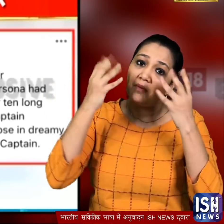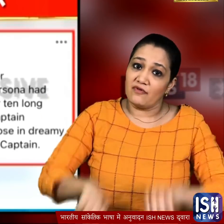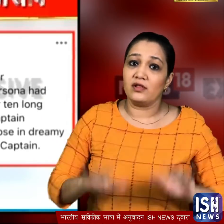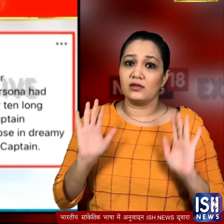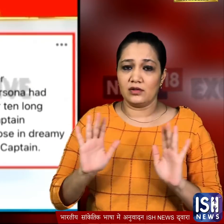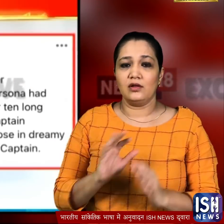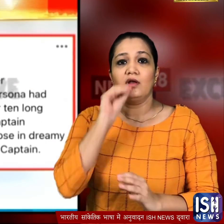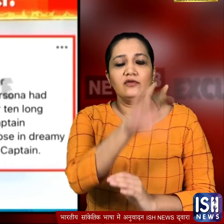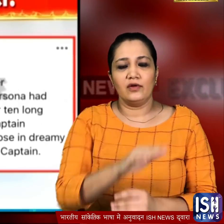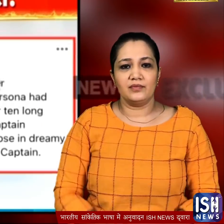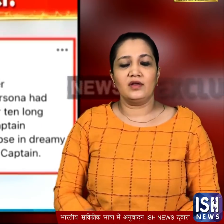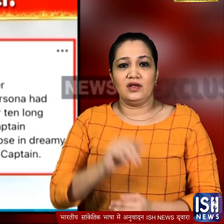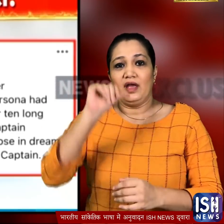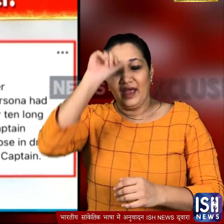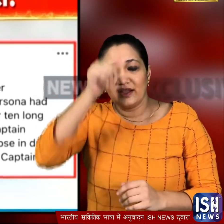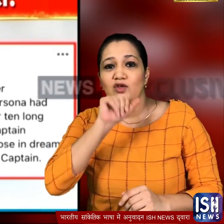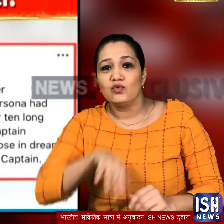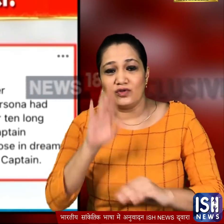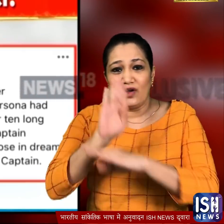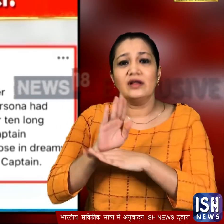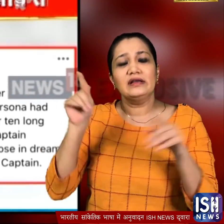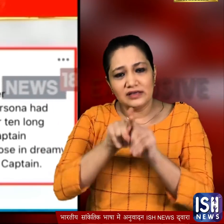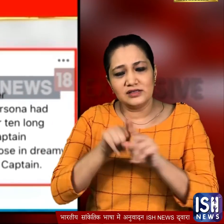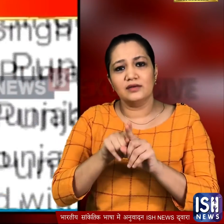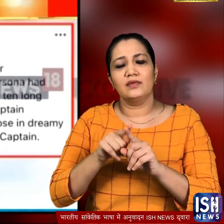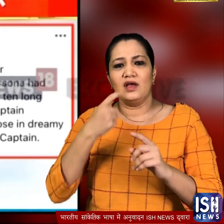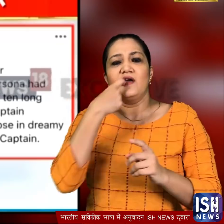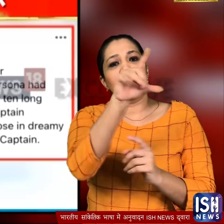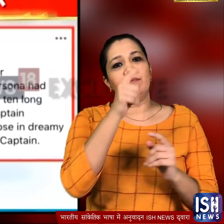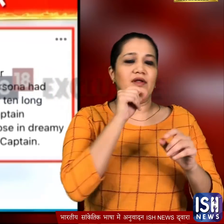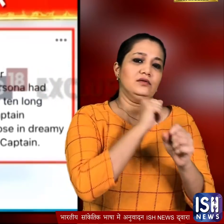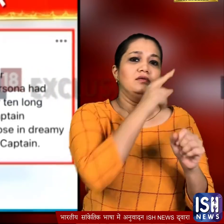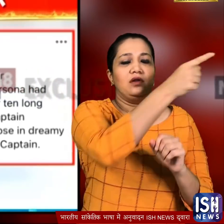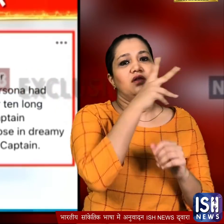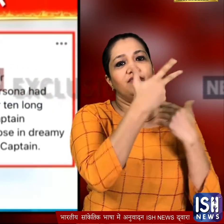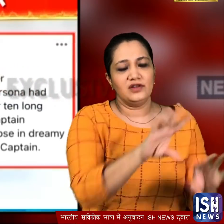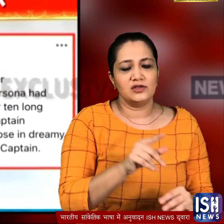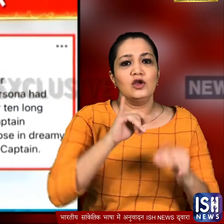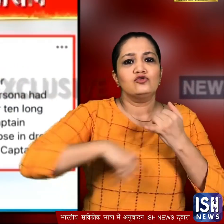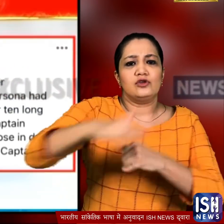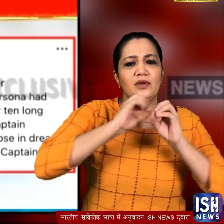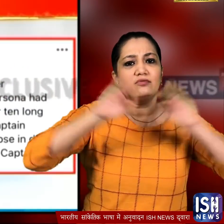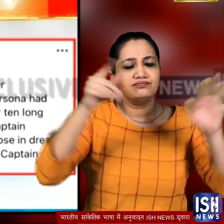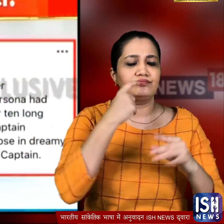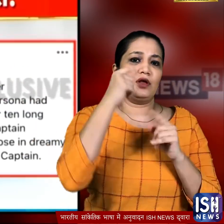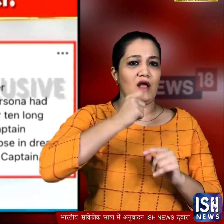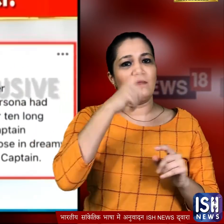रहे इस वीच इंडियन यूथ कॉंग्रेस के प्रवक्ता गौतम सेट ने इस बात की शिकायत आला कमान से कर दी और सोशल मीडिया पर किये पोस्ट पर आपत्ती जताई